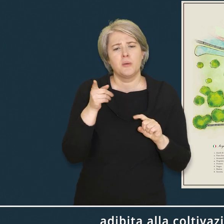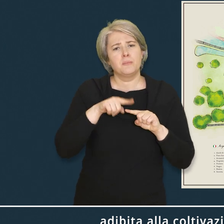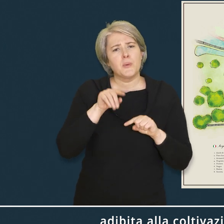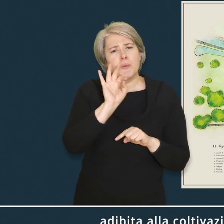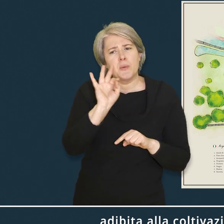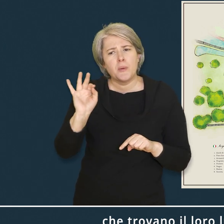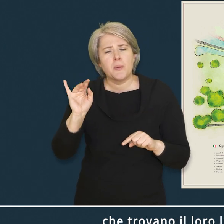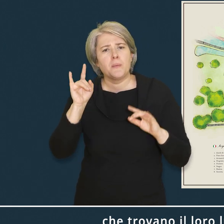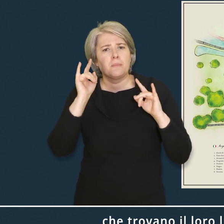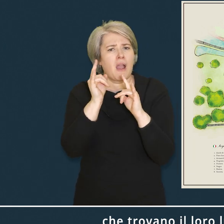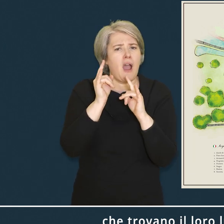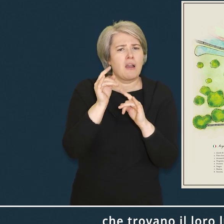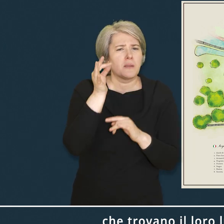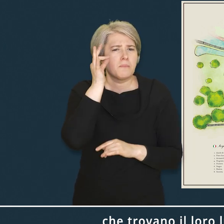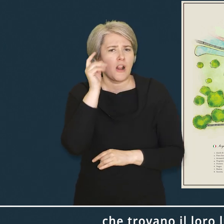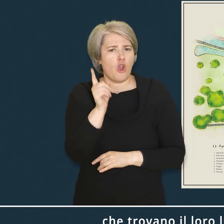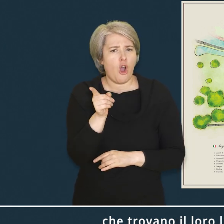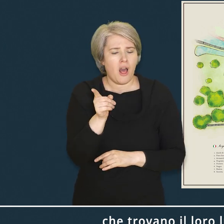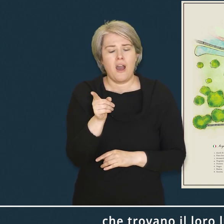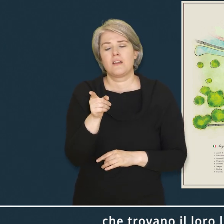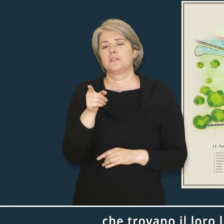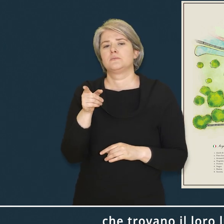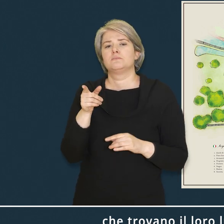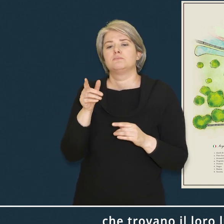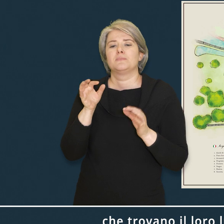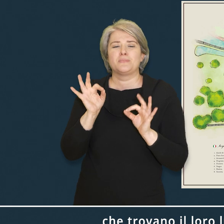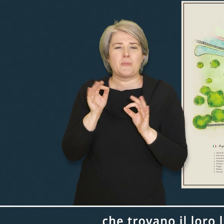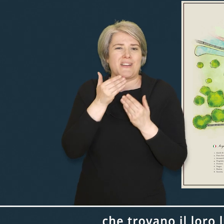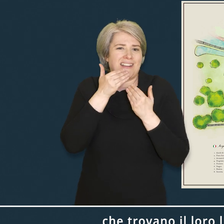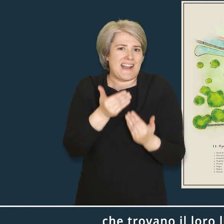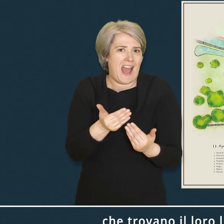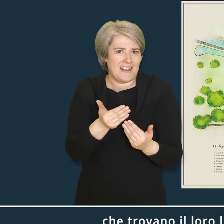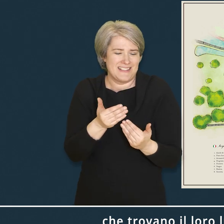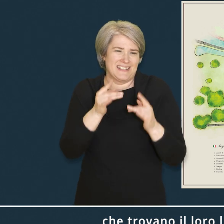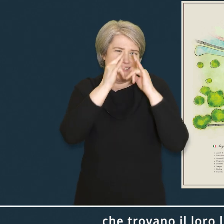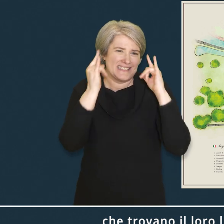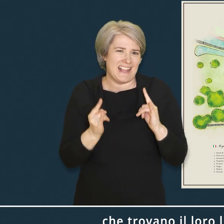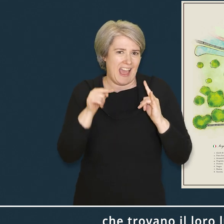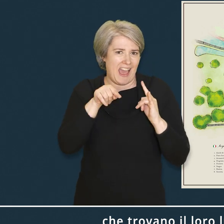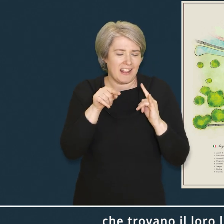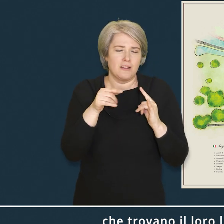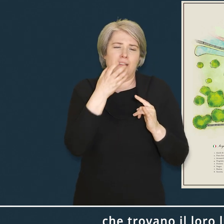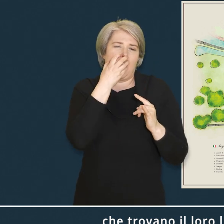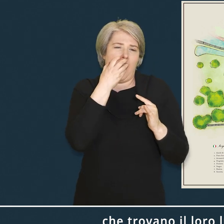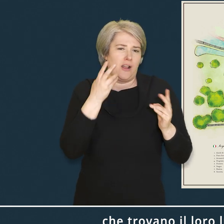particolari Che trovano il loro luogo ideale per crescere Grazie alla temperatura mite